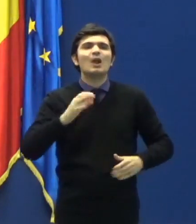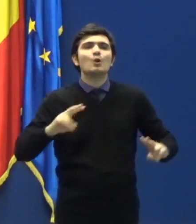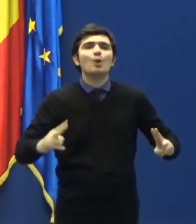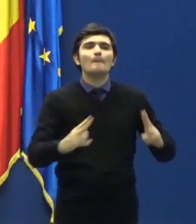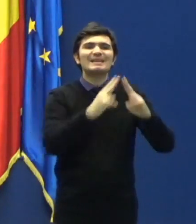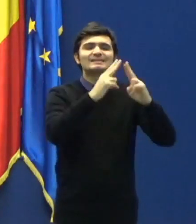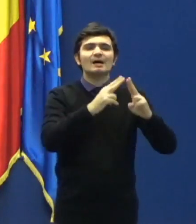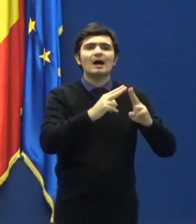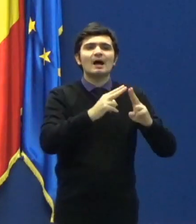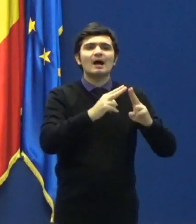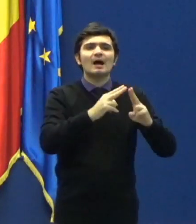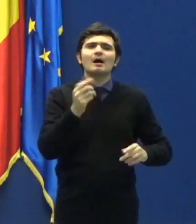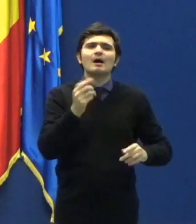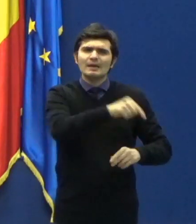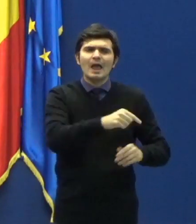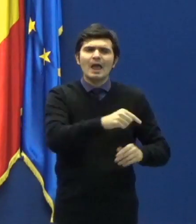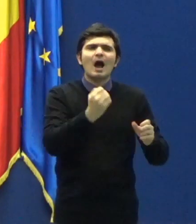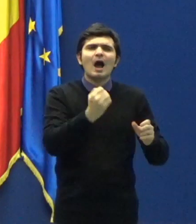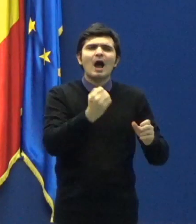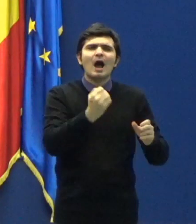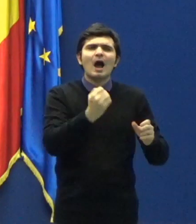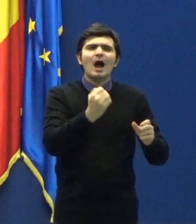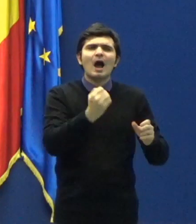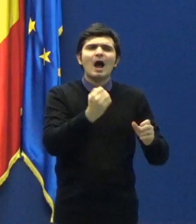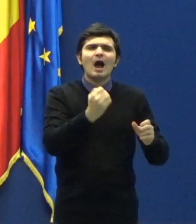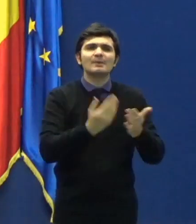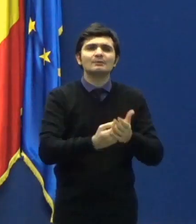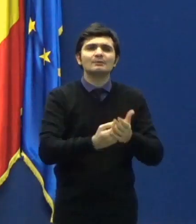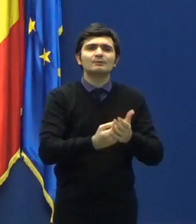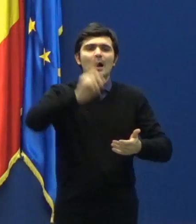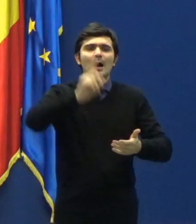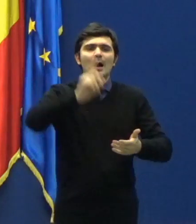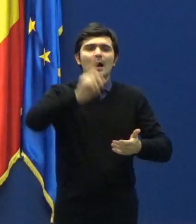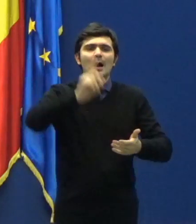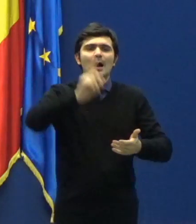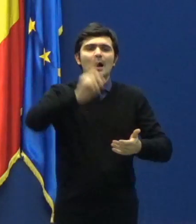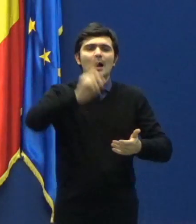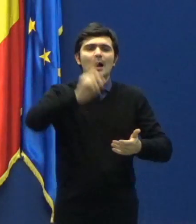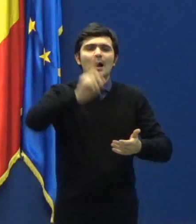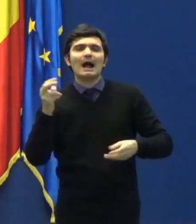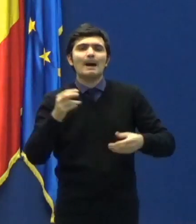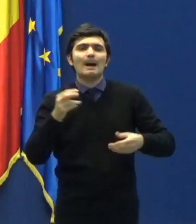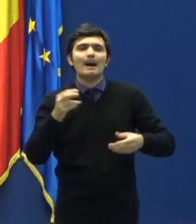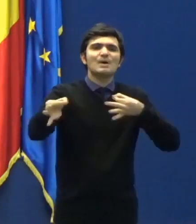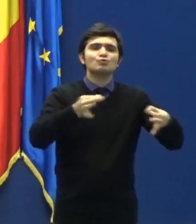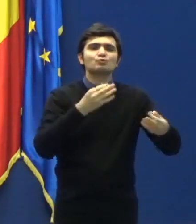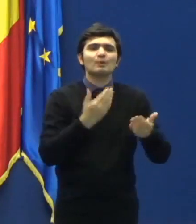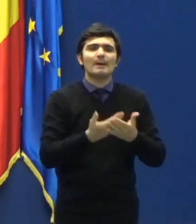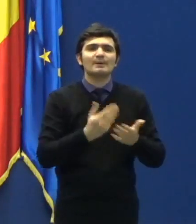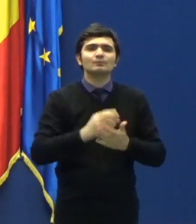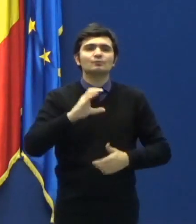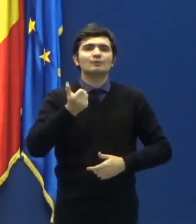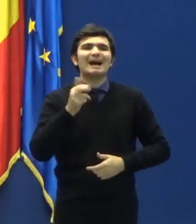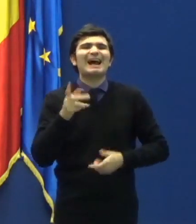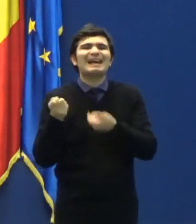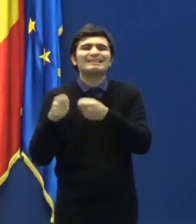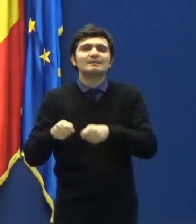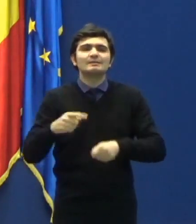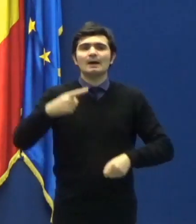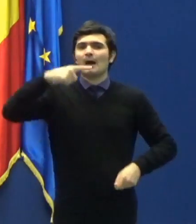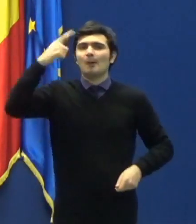a ridica măsura de carantinare pentru orașul Țăndărei, județul Ialomița.